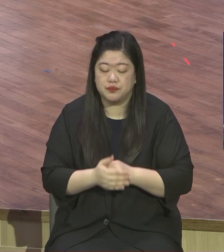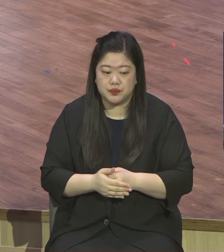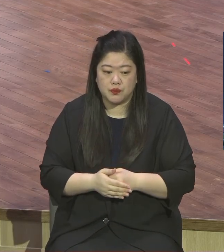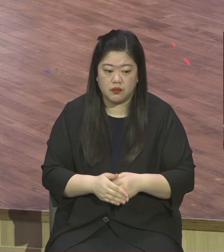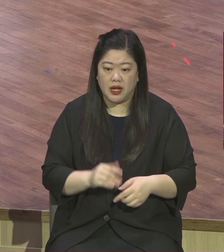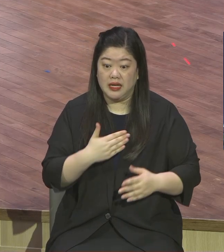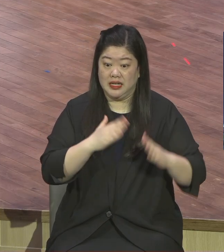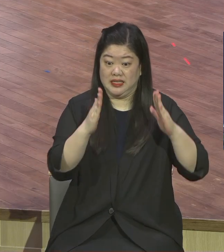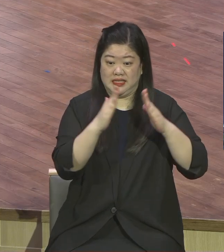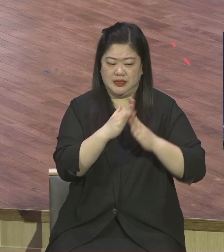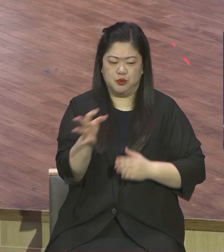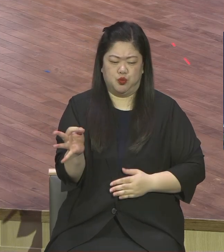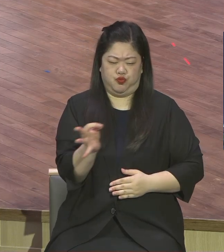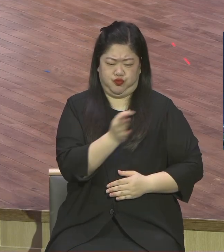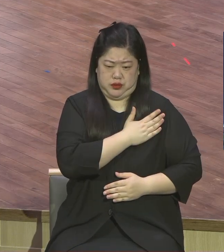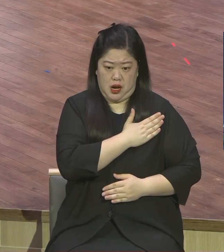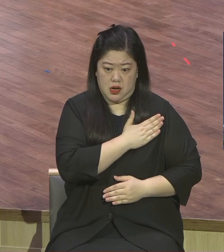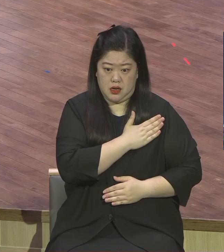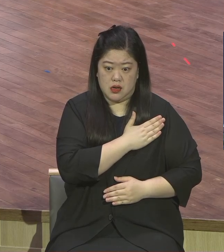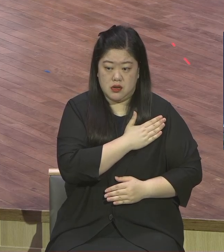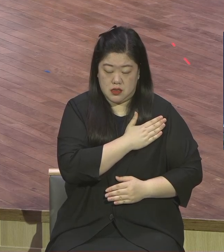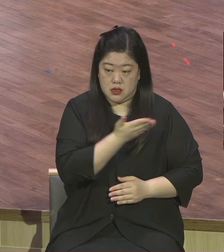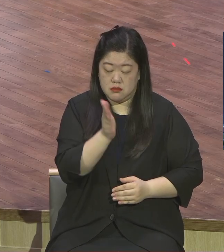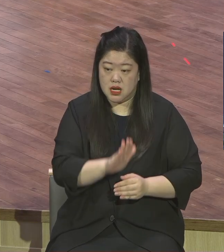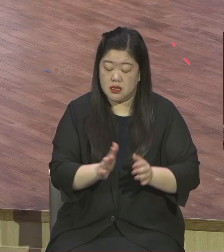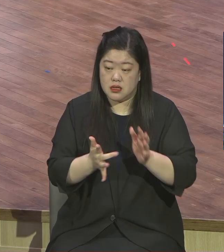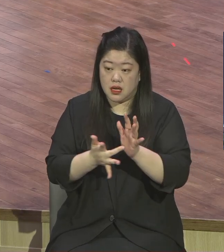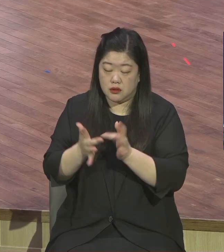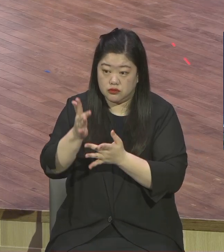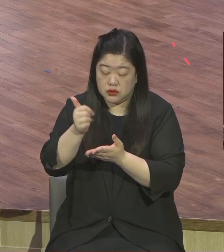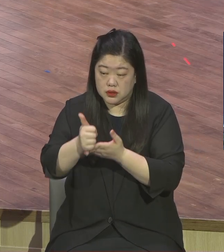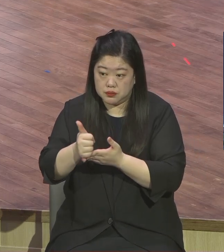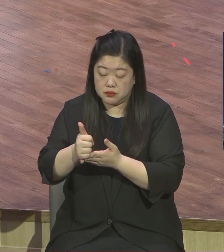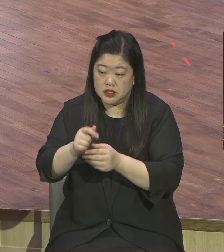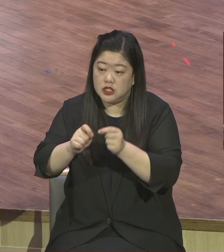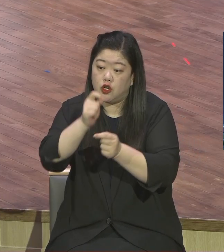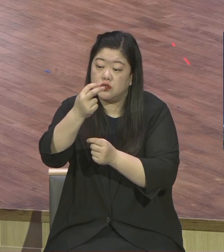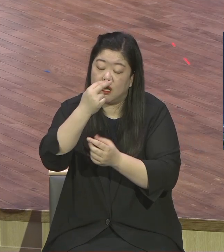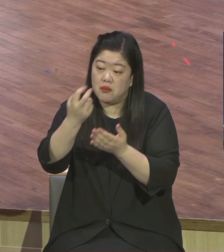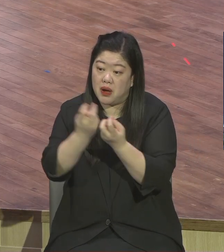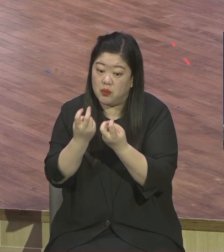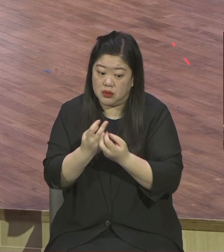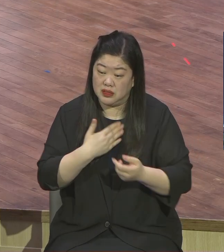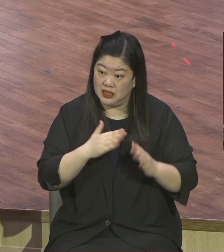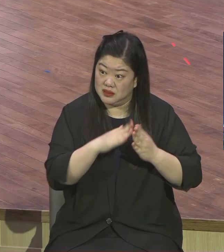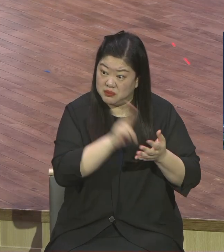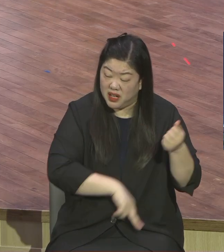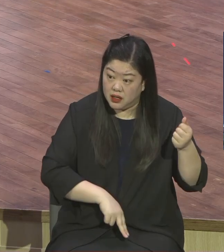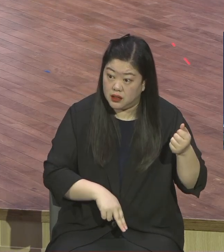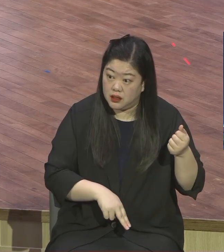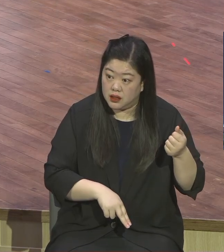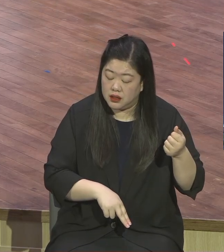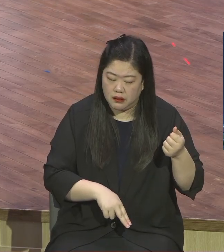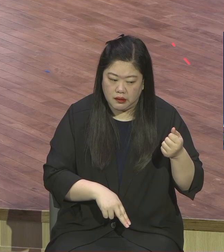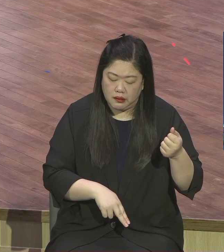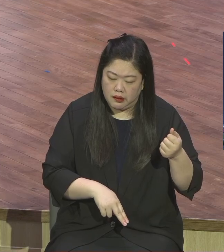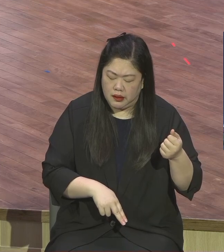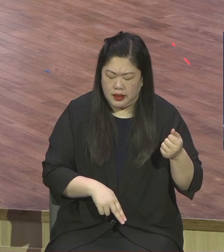그거 있다 없으니까 그것 때문에 영생을 포기해버려요 눈에 보이는